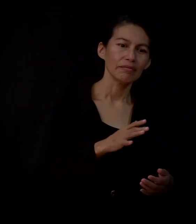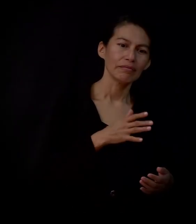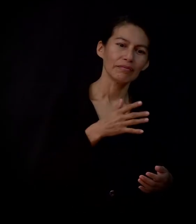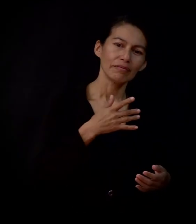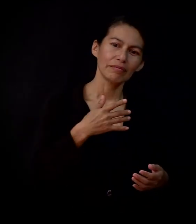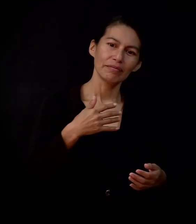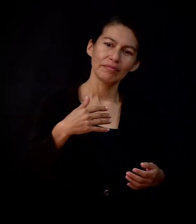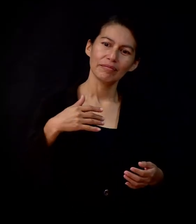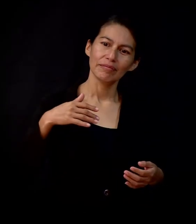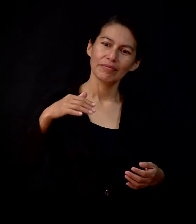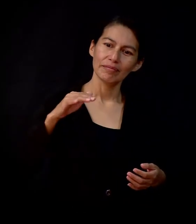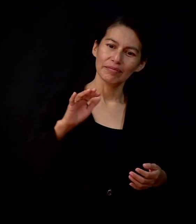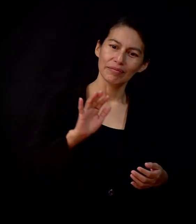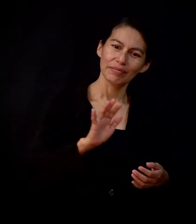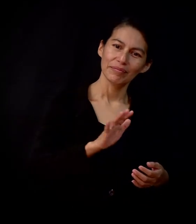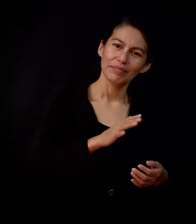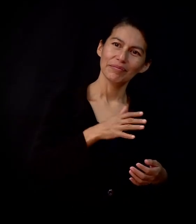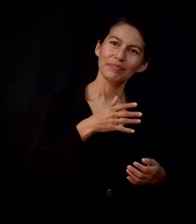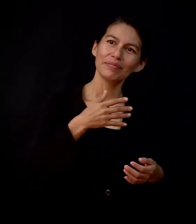Mínimo 15 minutos. Mínimo